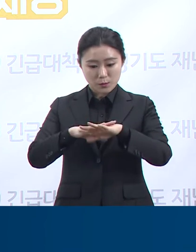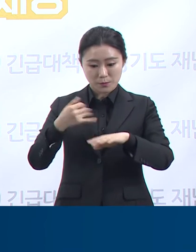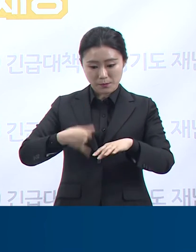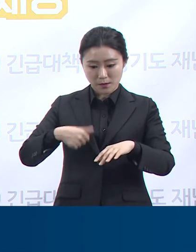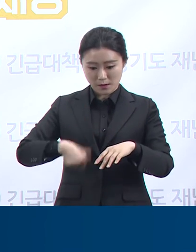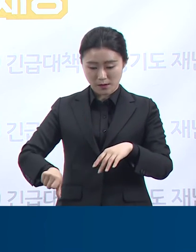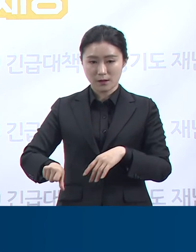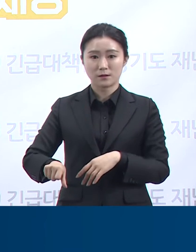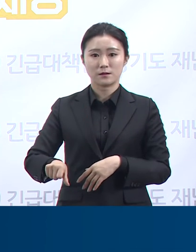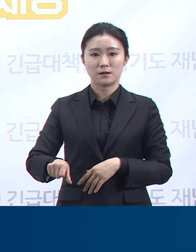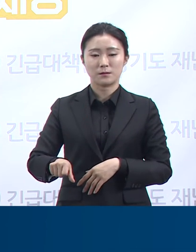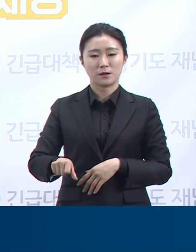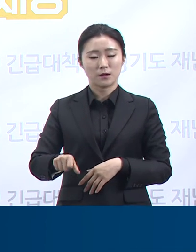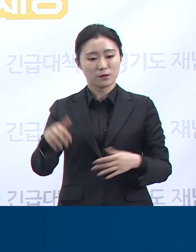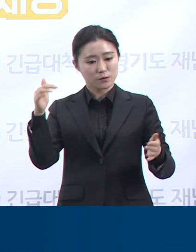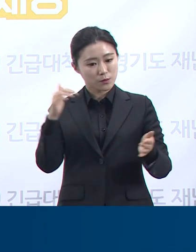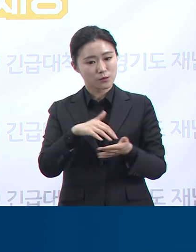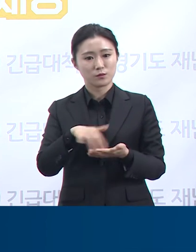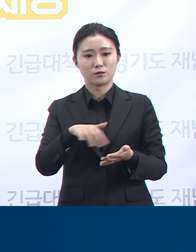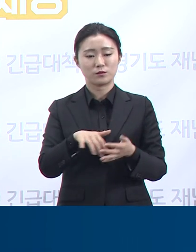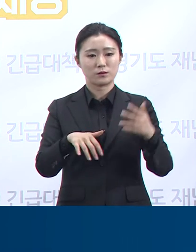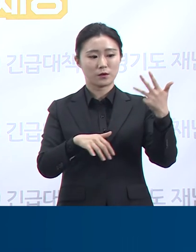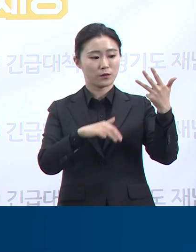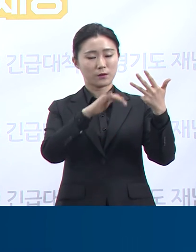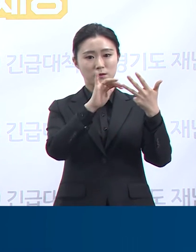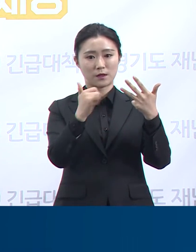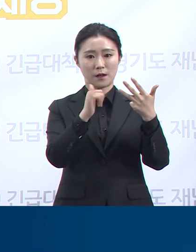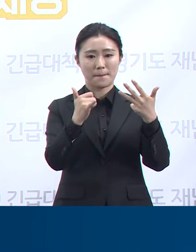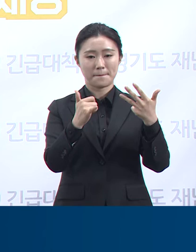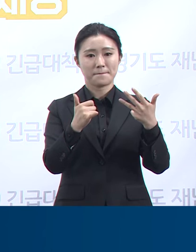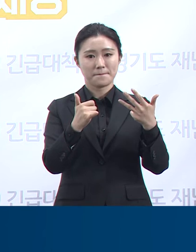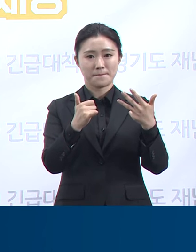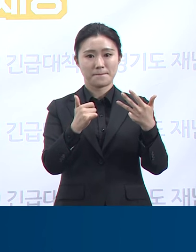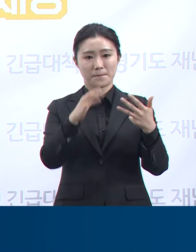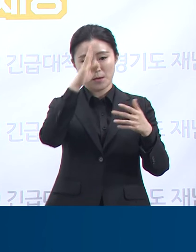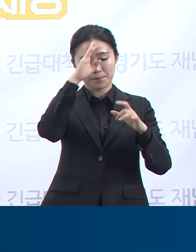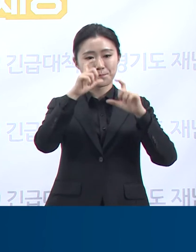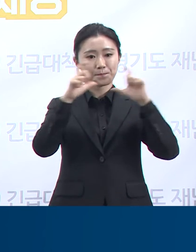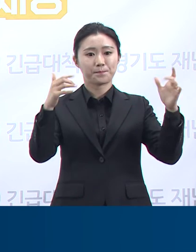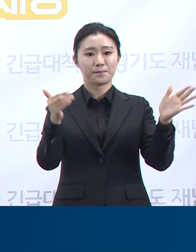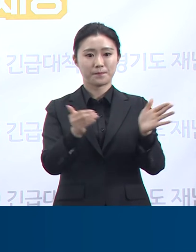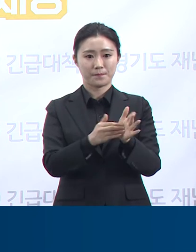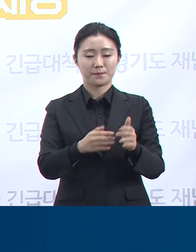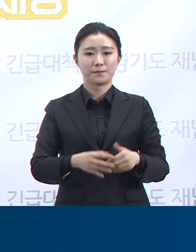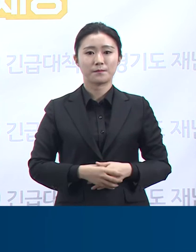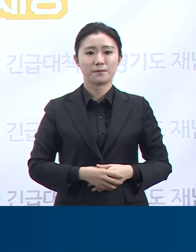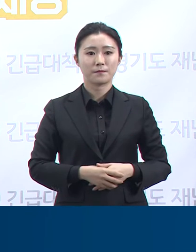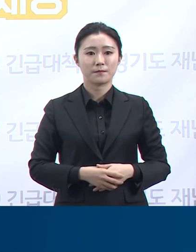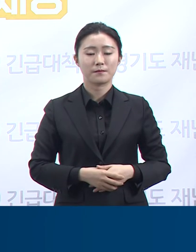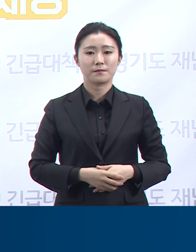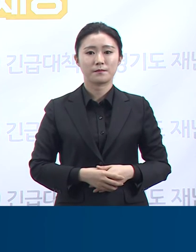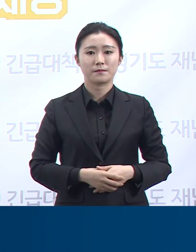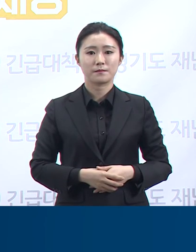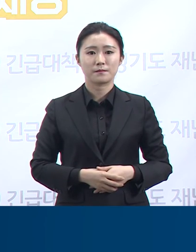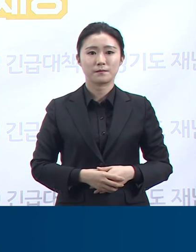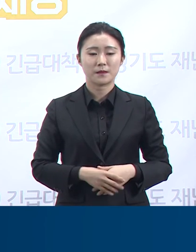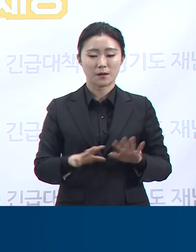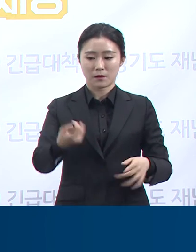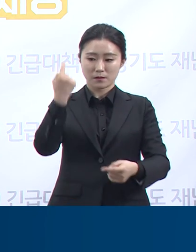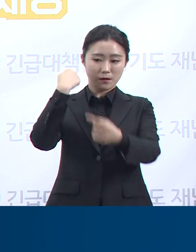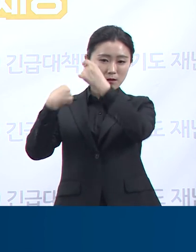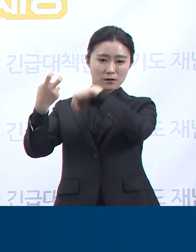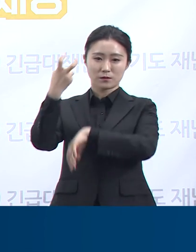추가로 발생하였습니다. 경기도는 즉각 대응팀을 파견하여 심층역학조사를 진행 중으로 해당 목회자